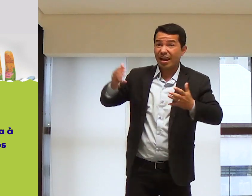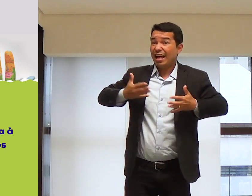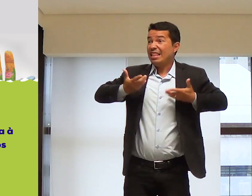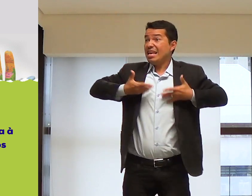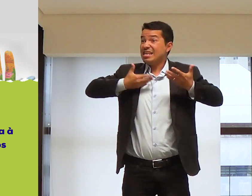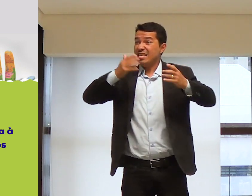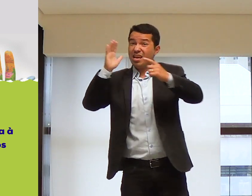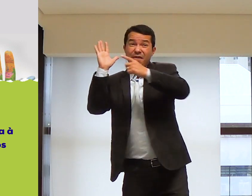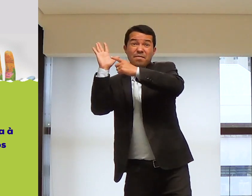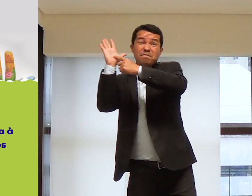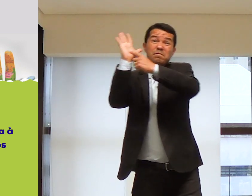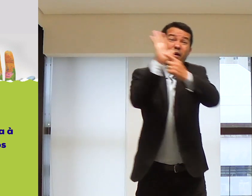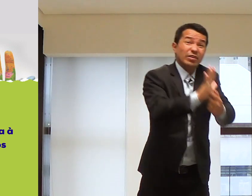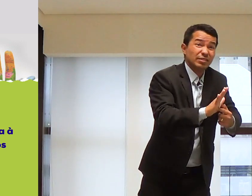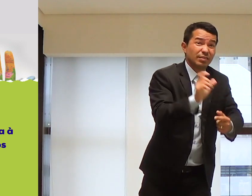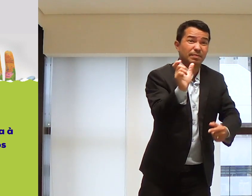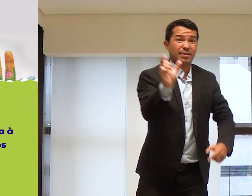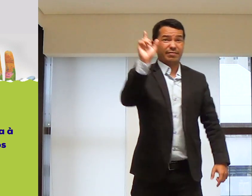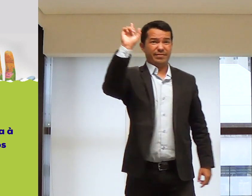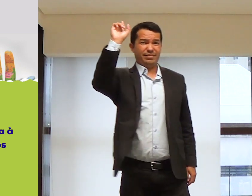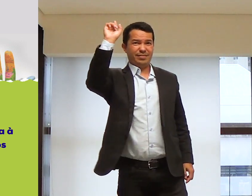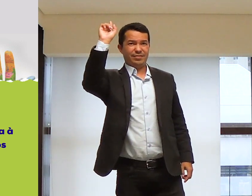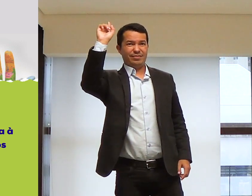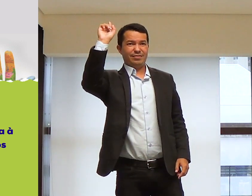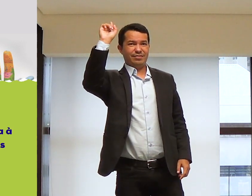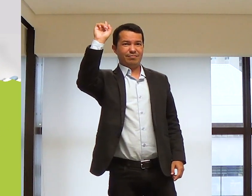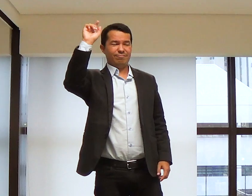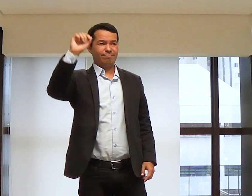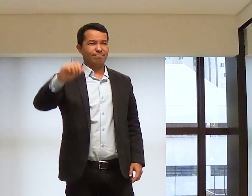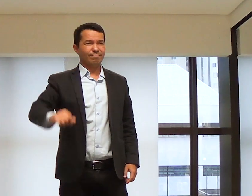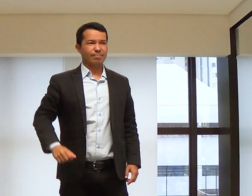Por obedecer ao Senhor. Por mostrar a palavra de Deus.